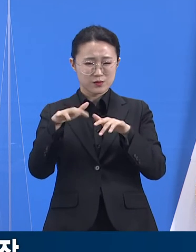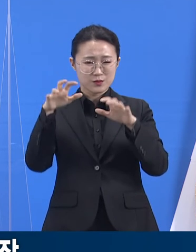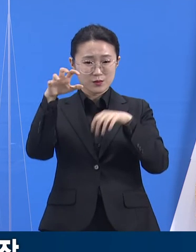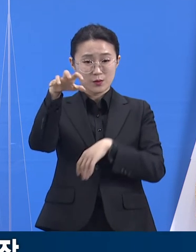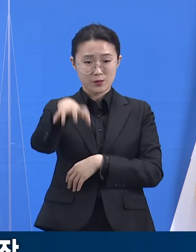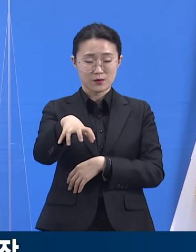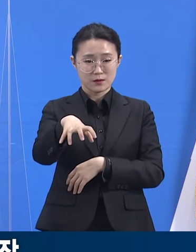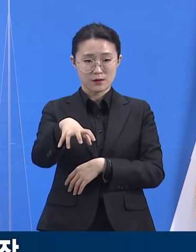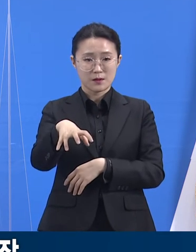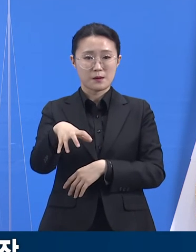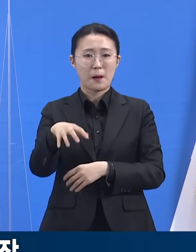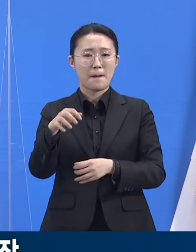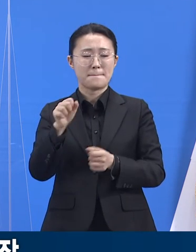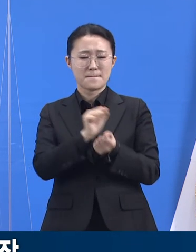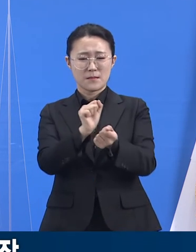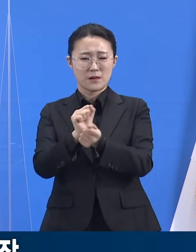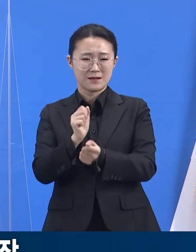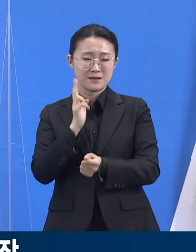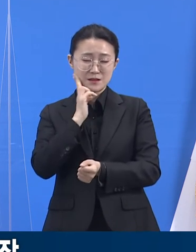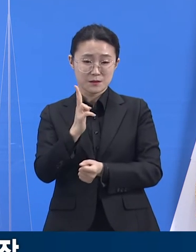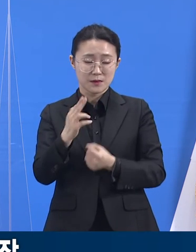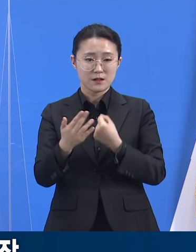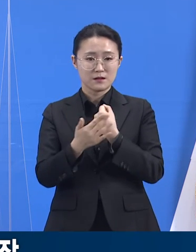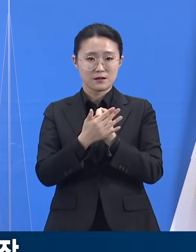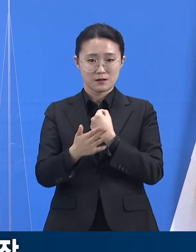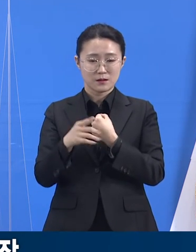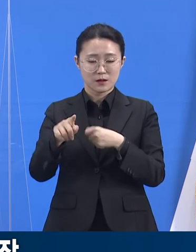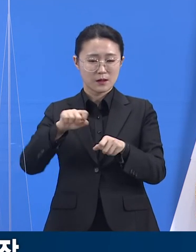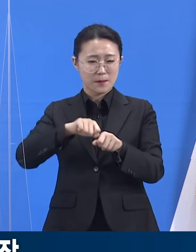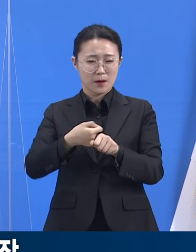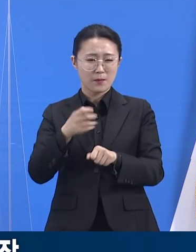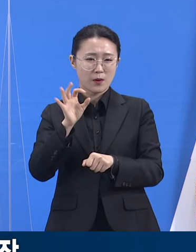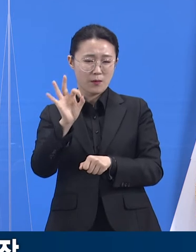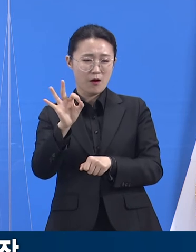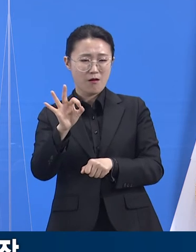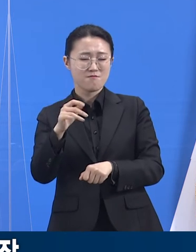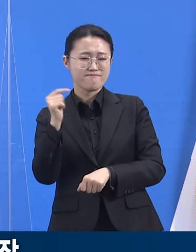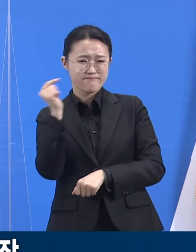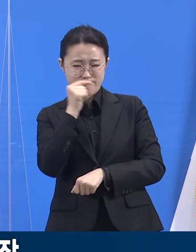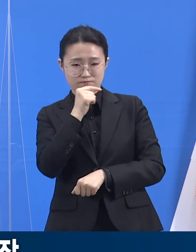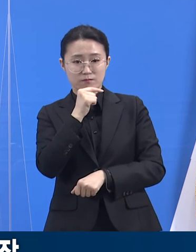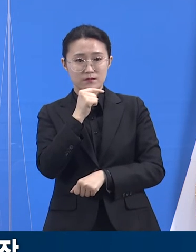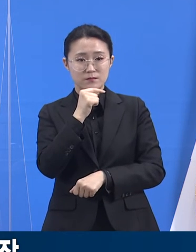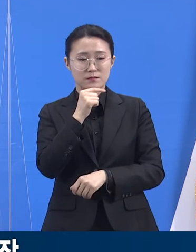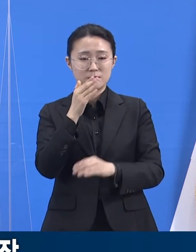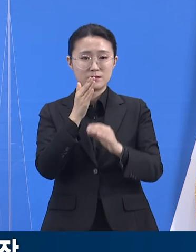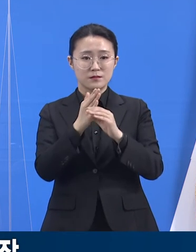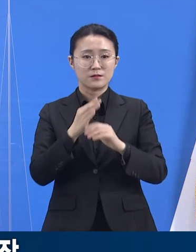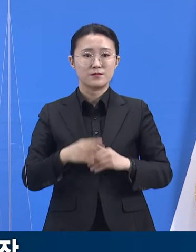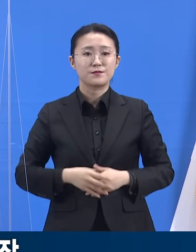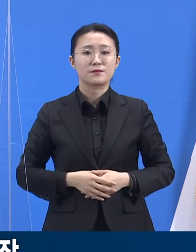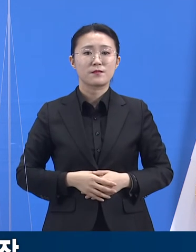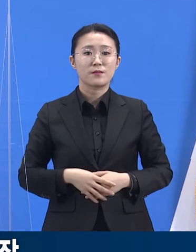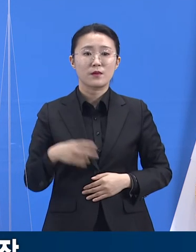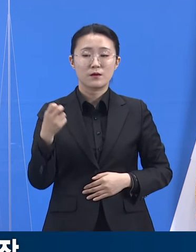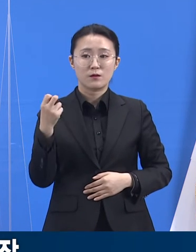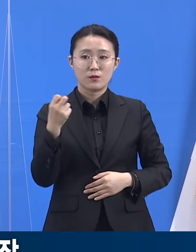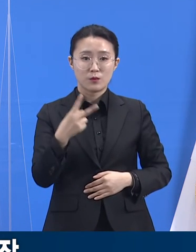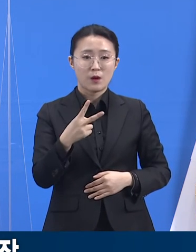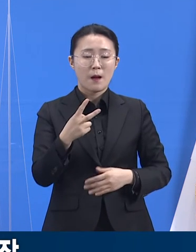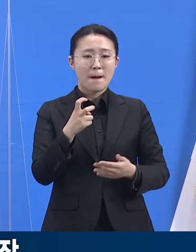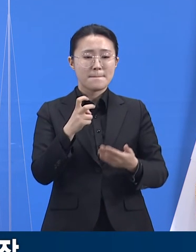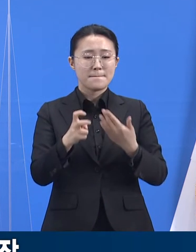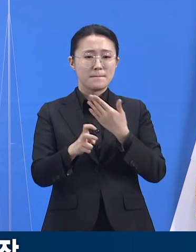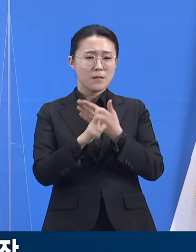점검 강도를 높이고 위반에 따른 과태료 처분도 철저하게 부과했습니다. 전체 위반업소의 49